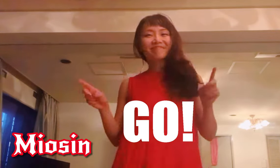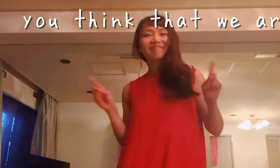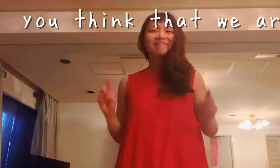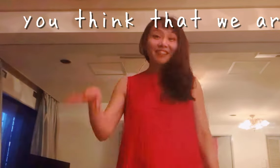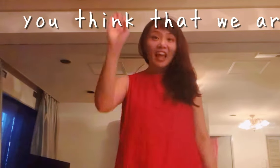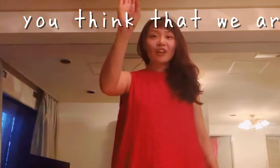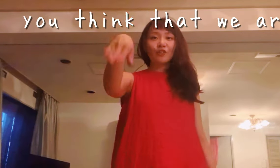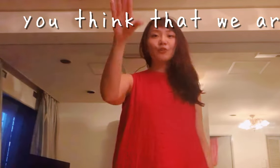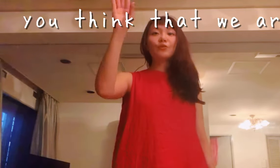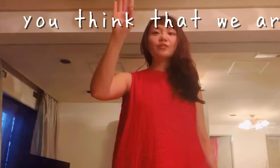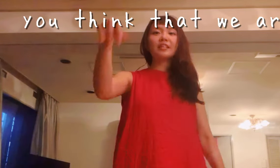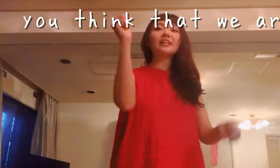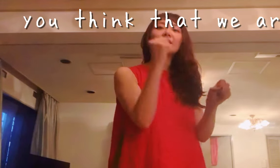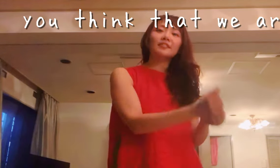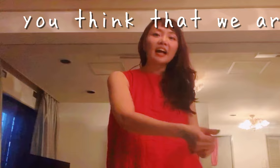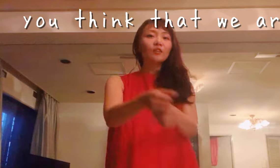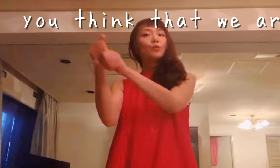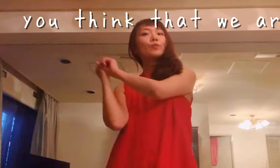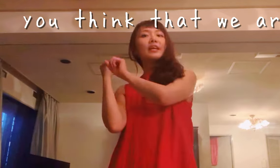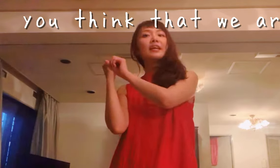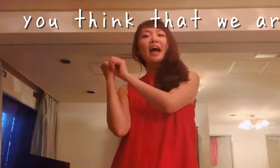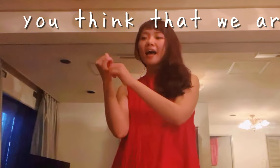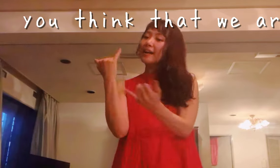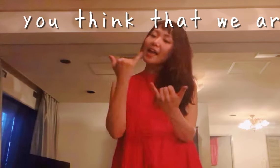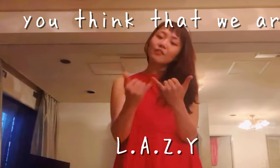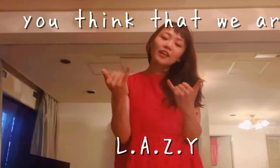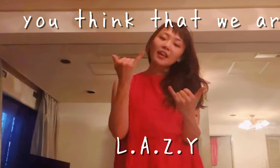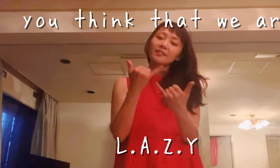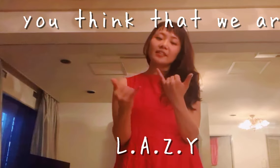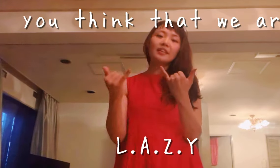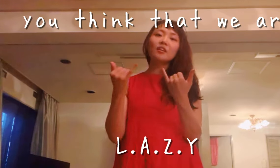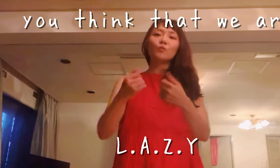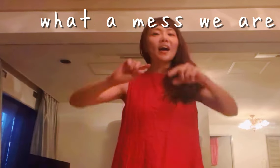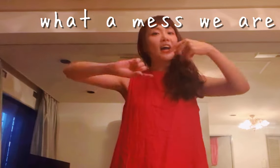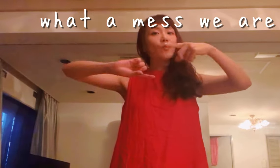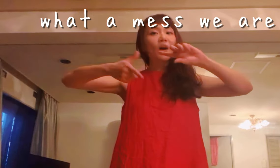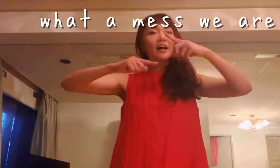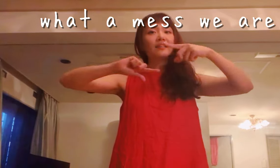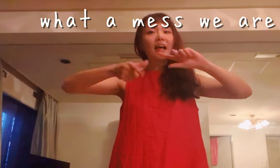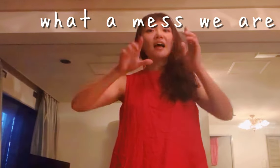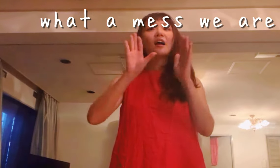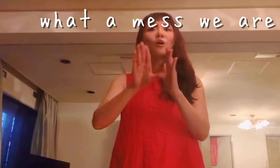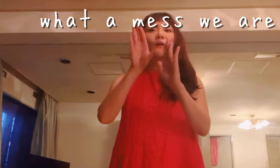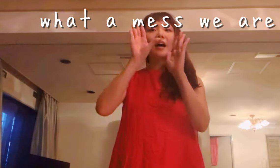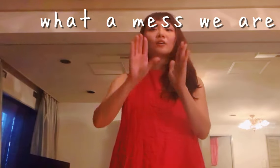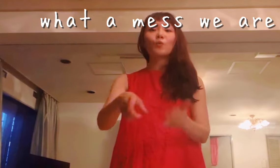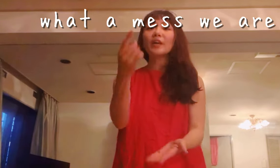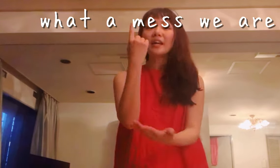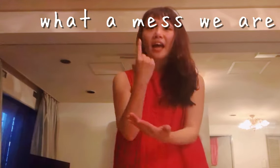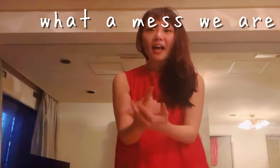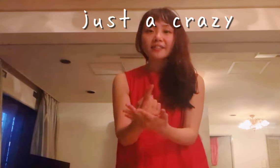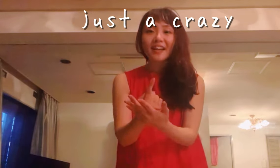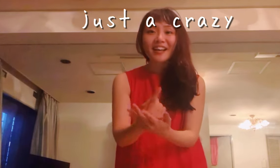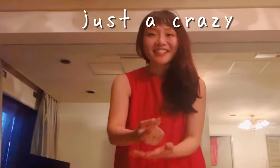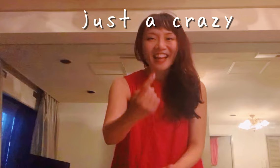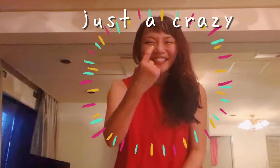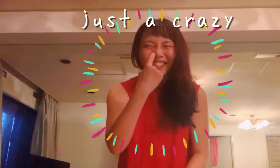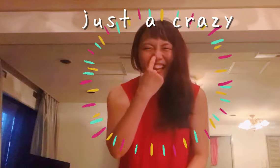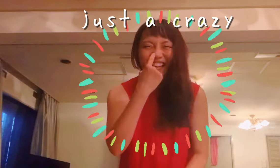You think that we are A-A-ZYWhat a mess, we are just a crazy